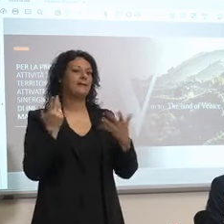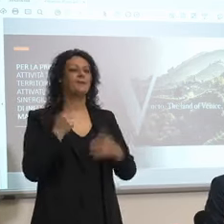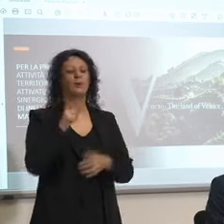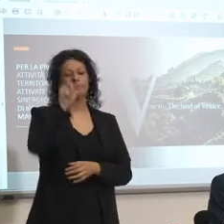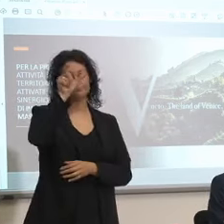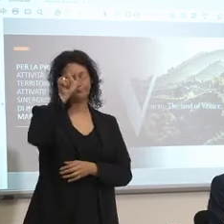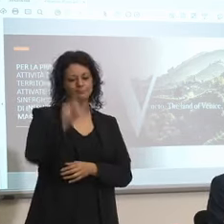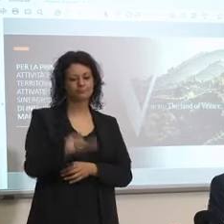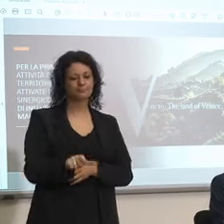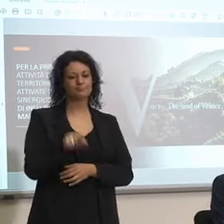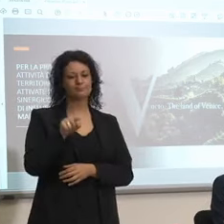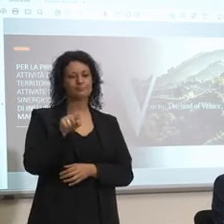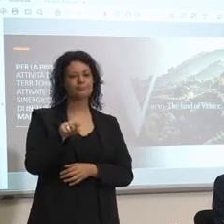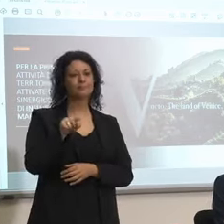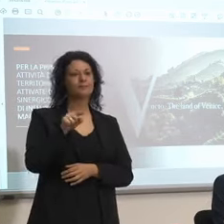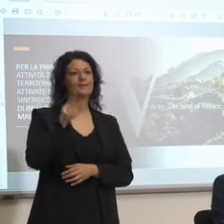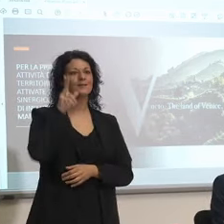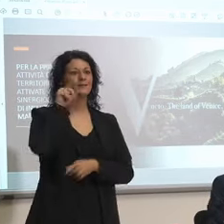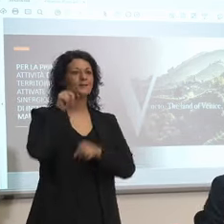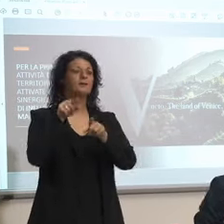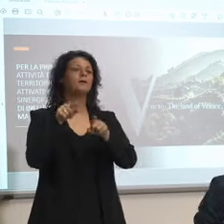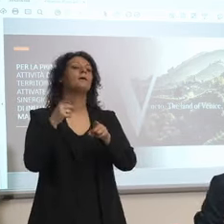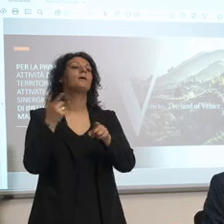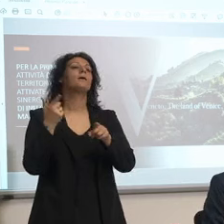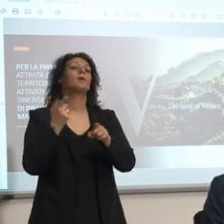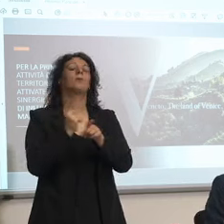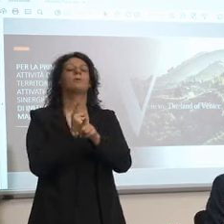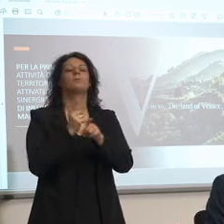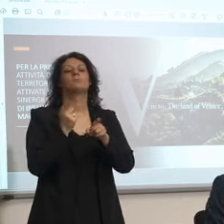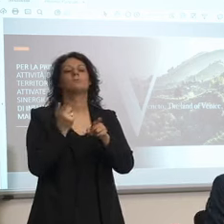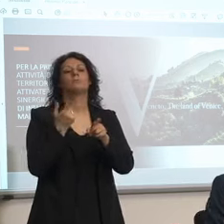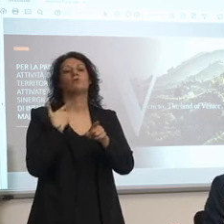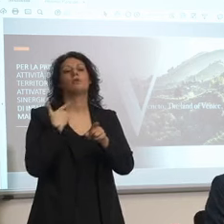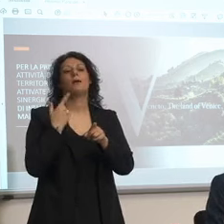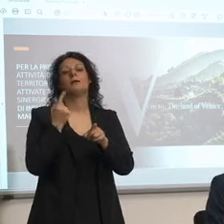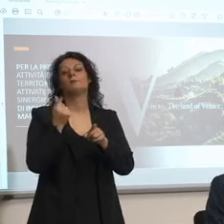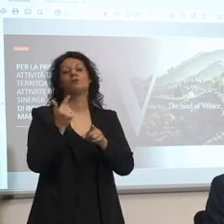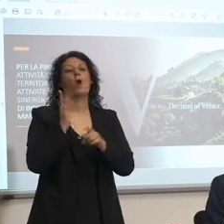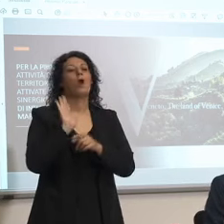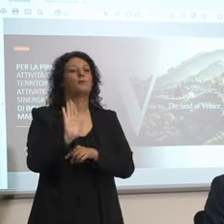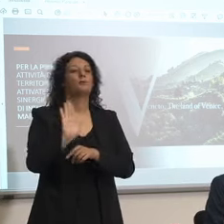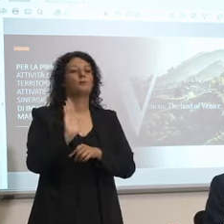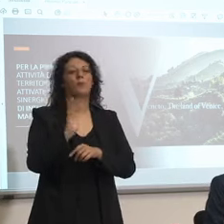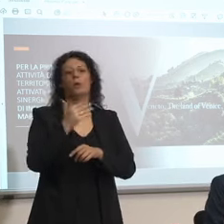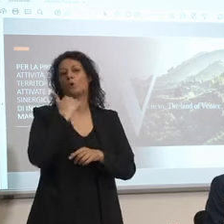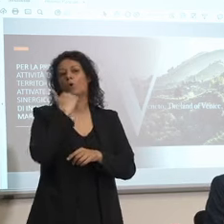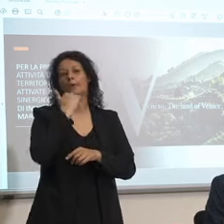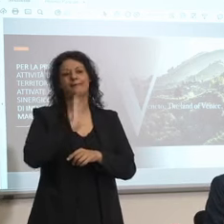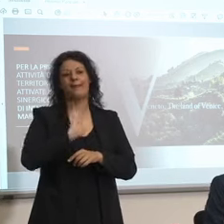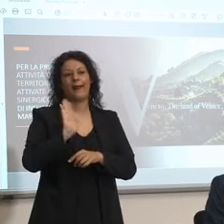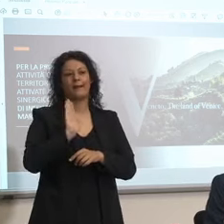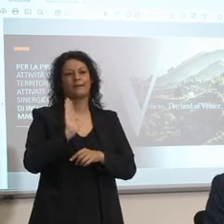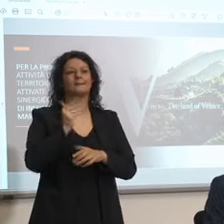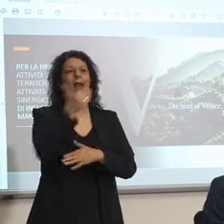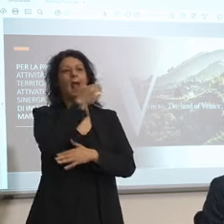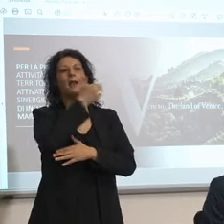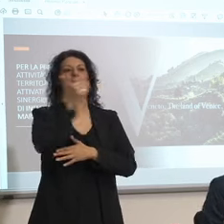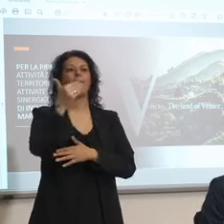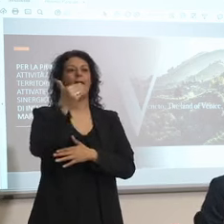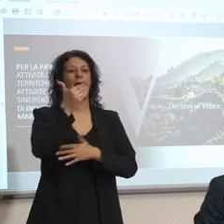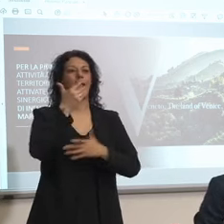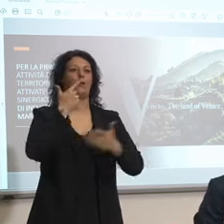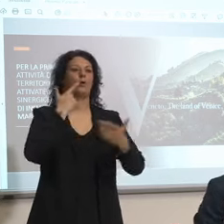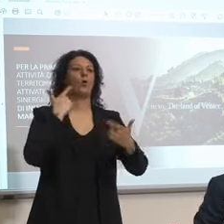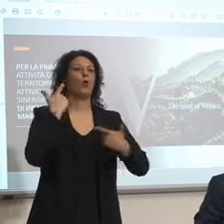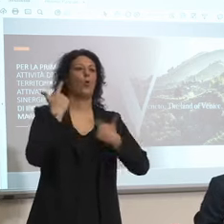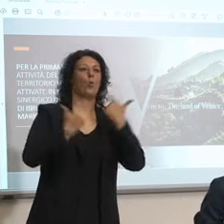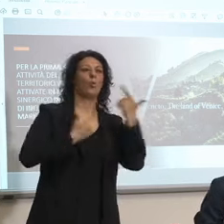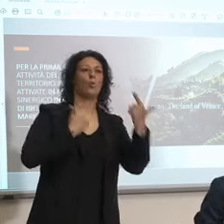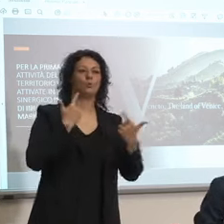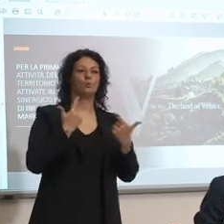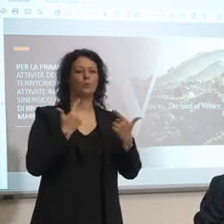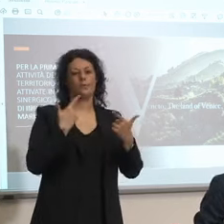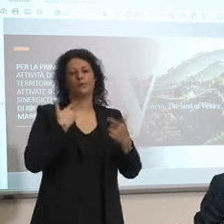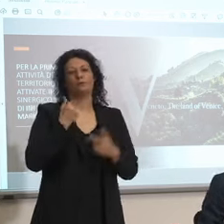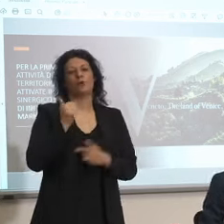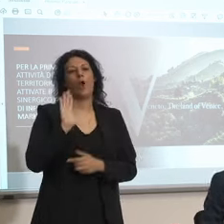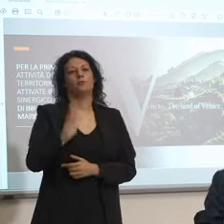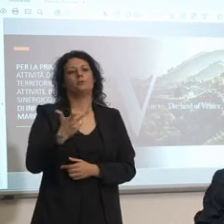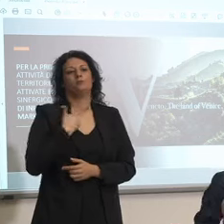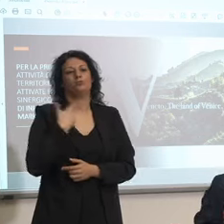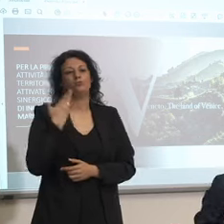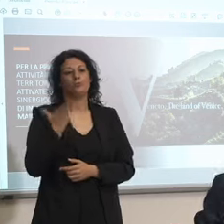5 stelle perché tanto hai soldi per andarci da solo però magari riuscire a fargli vivere un'esperienza in Veneto facendo una cosa